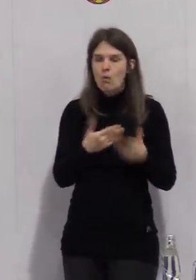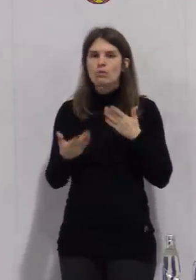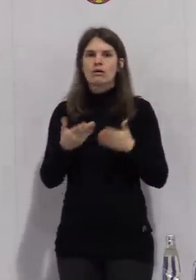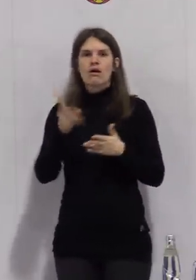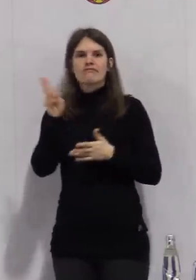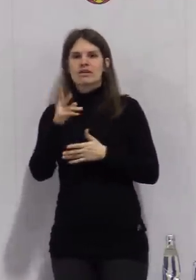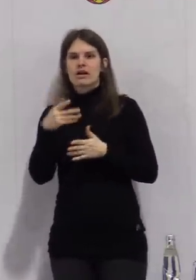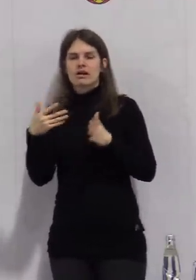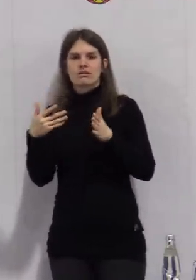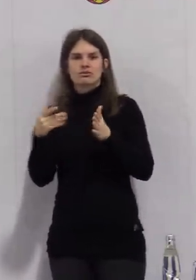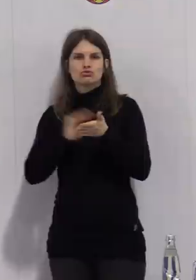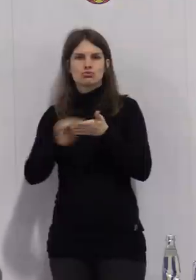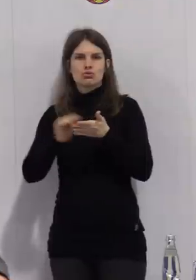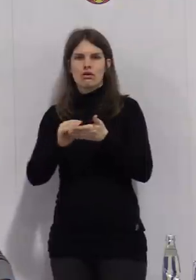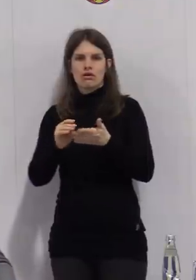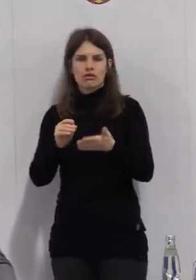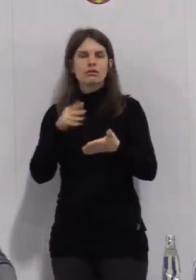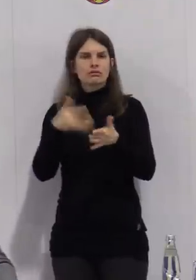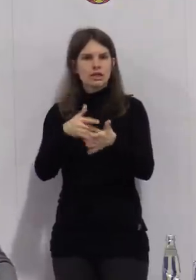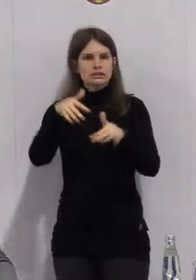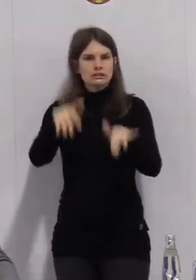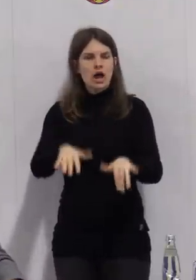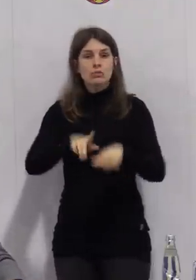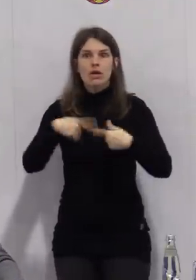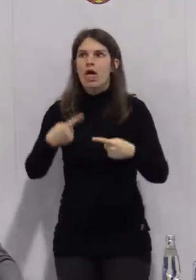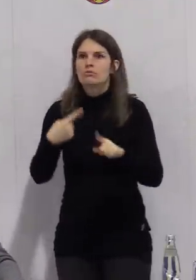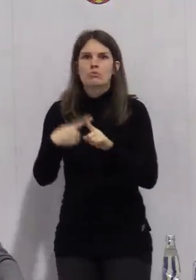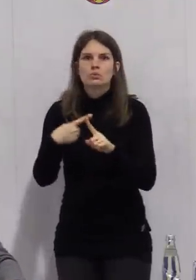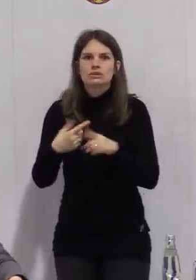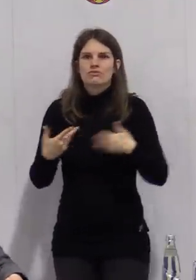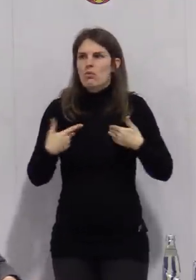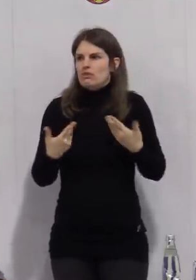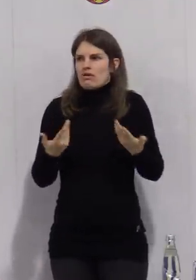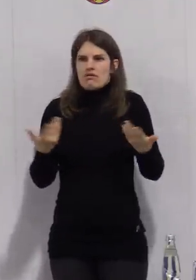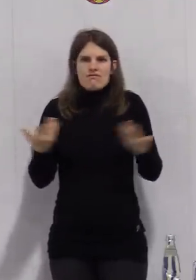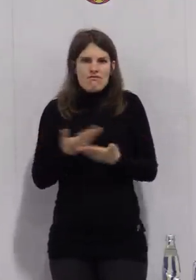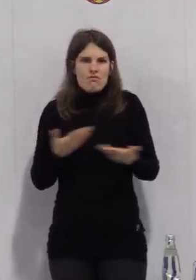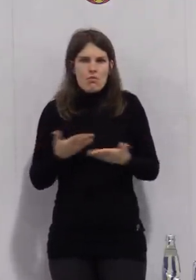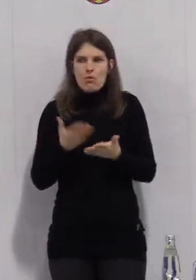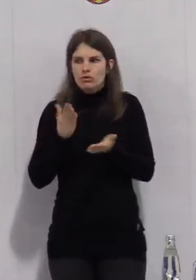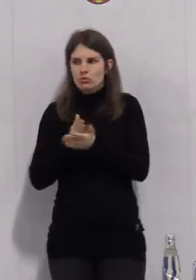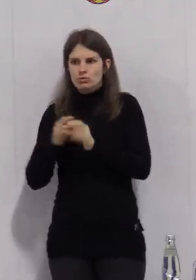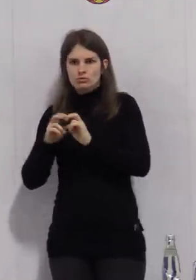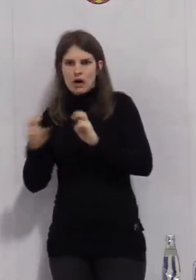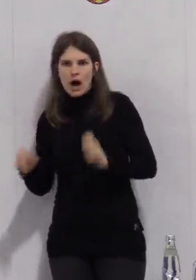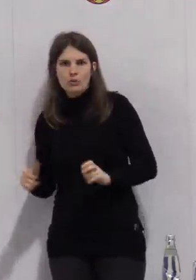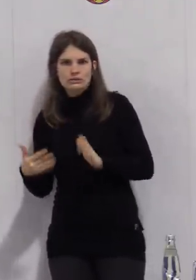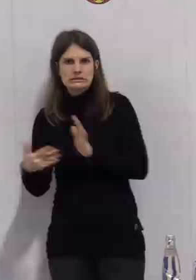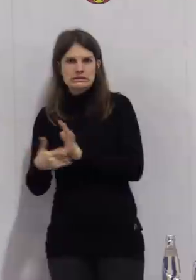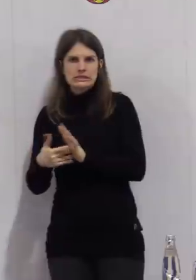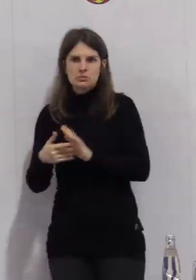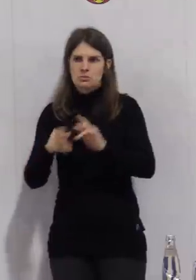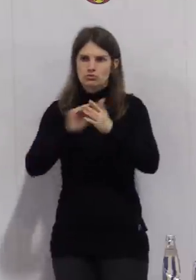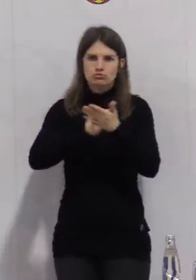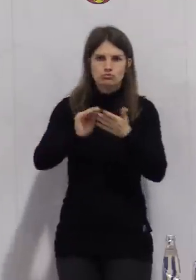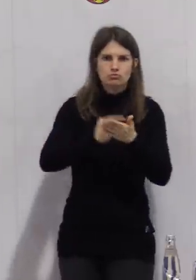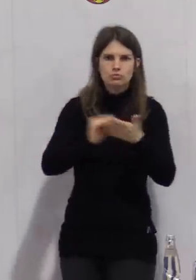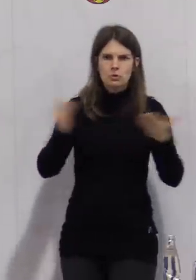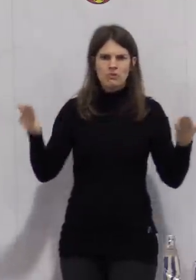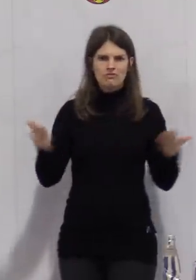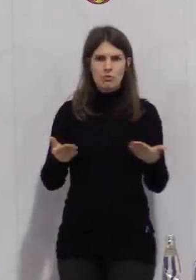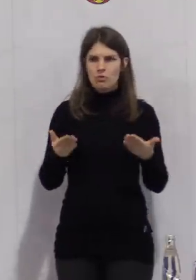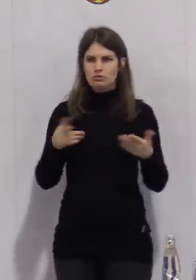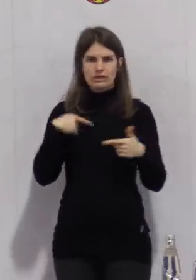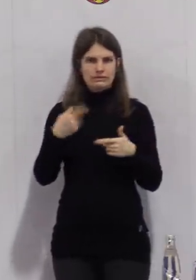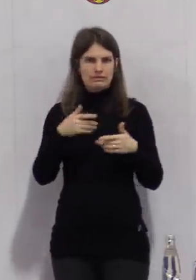positiv getestet werden? Wer hat die dann in der Schule positiv getestet? Oder vielleicht schon zu Hause? Was bedeutet das